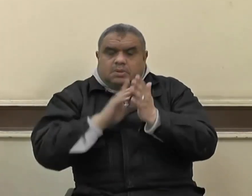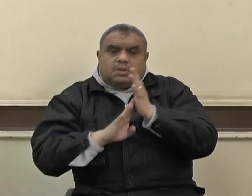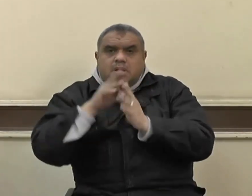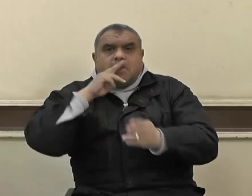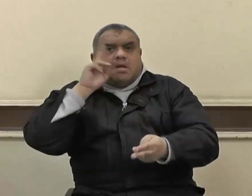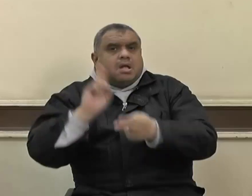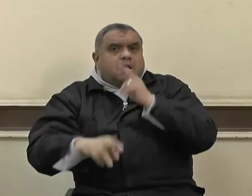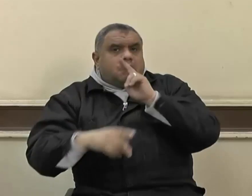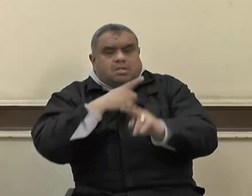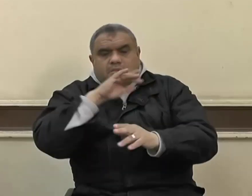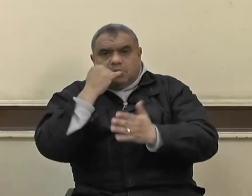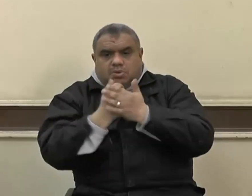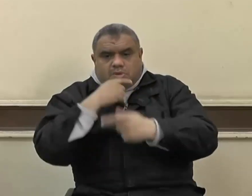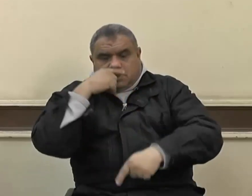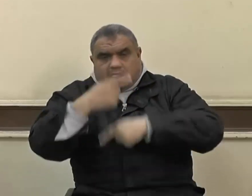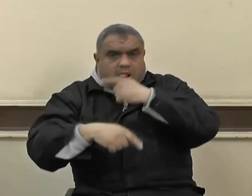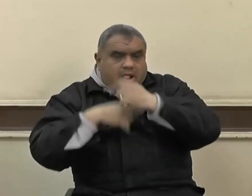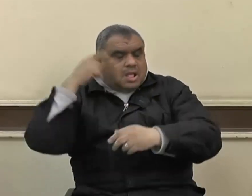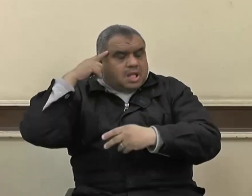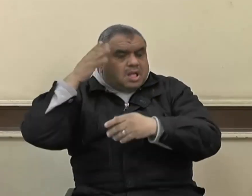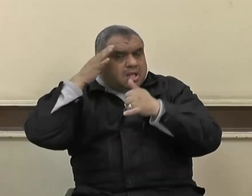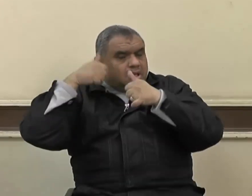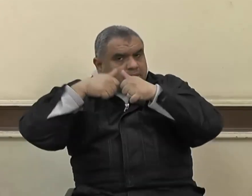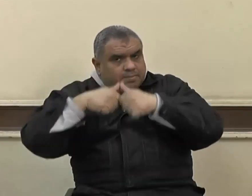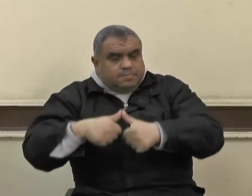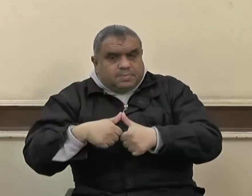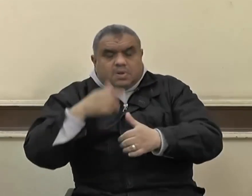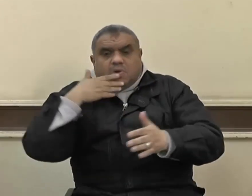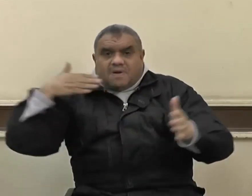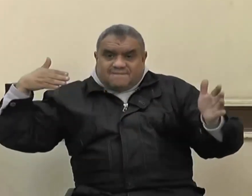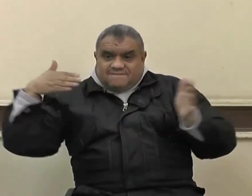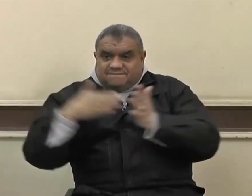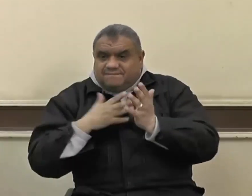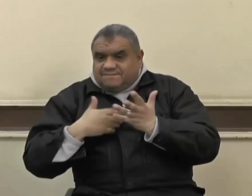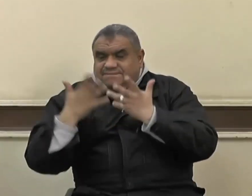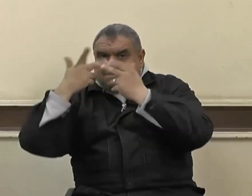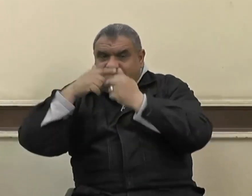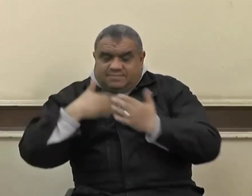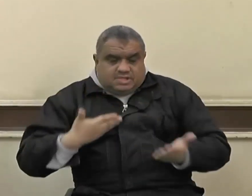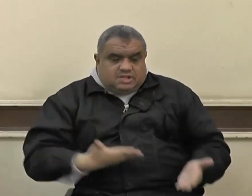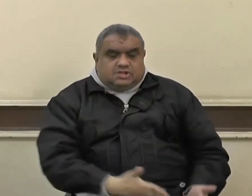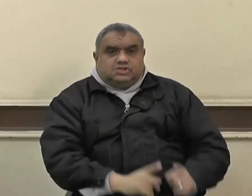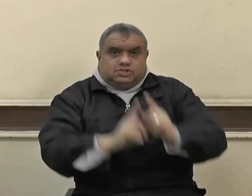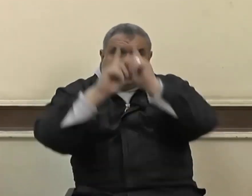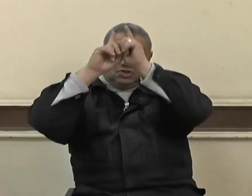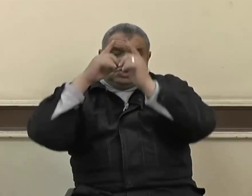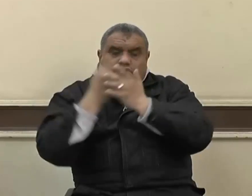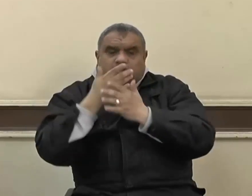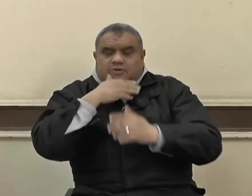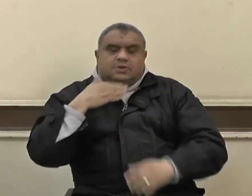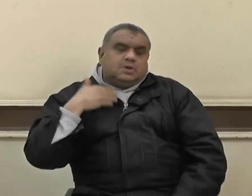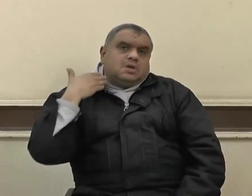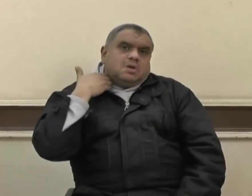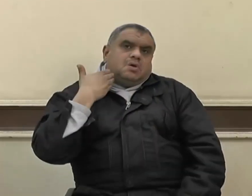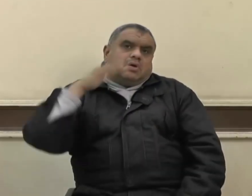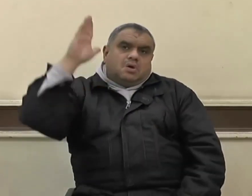لقد ضحى شهداؤنا الأبرار بأنفسهم من أجل غيرهم وتركوا خلفهم